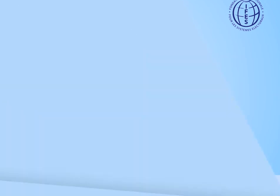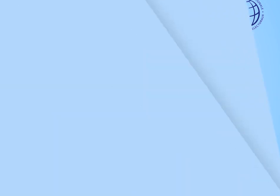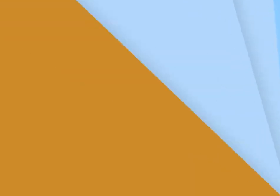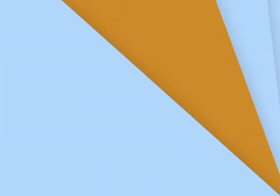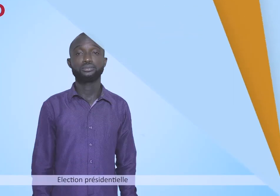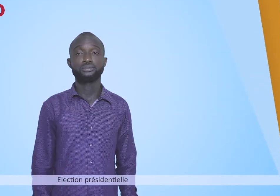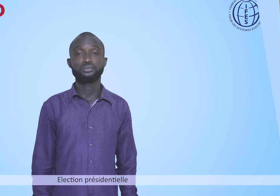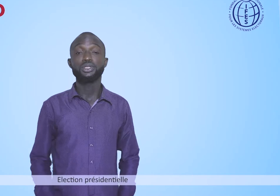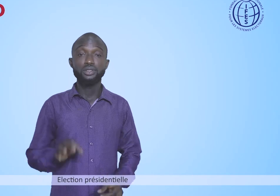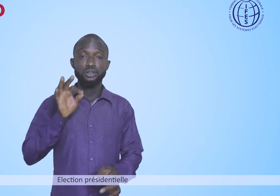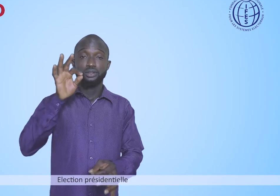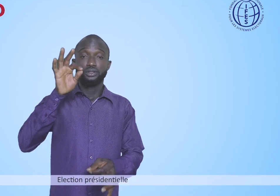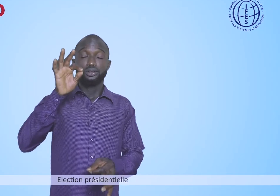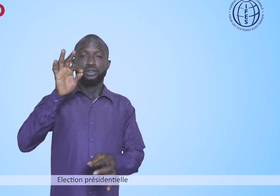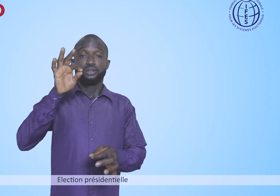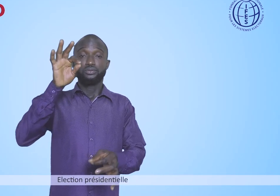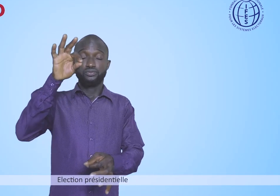Élections présidentielles Élections